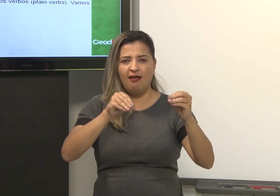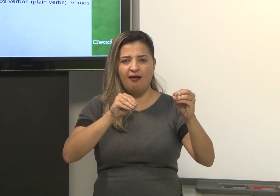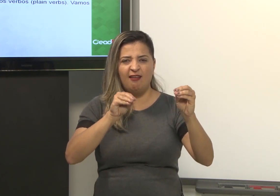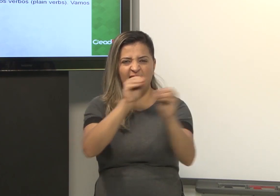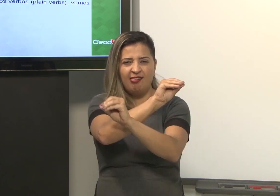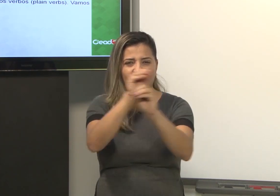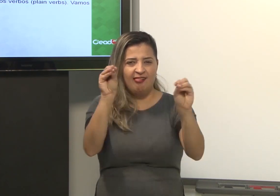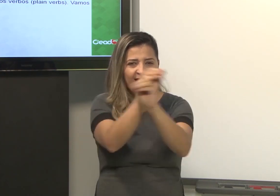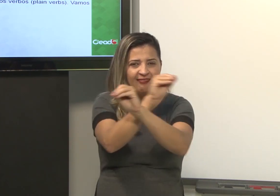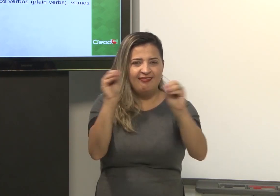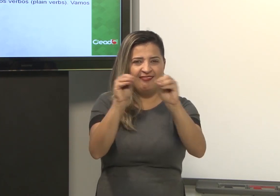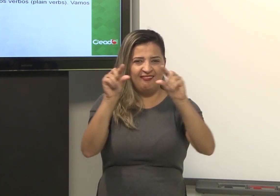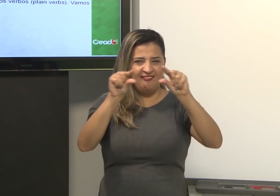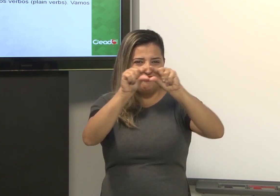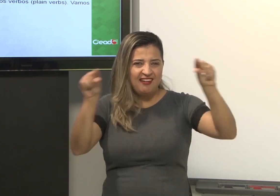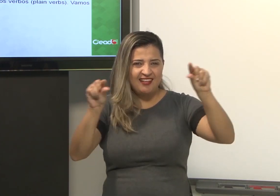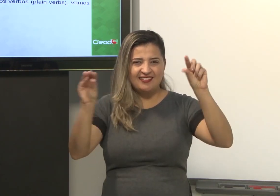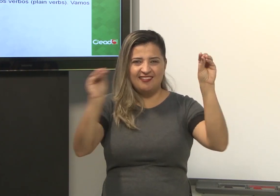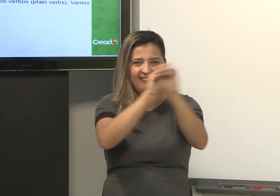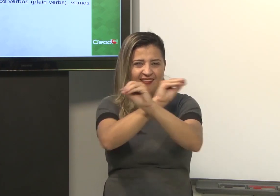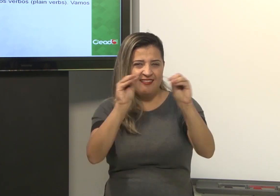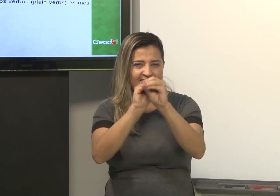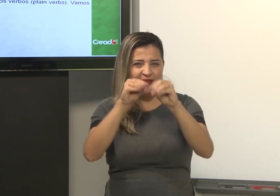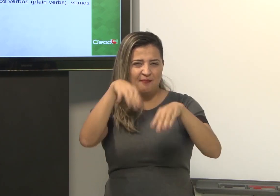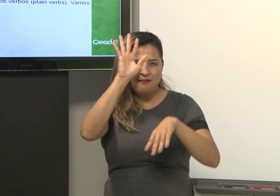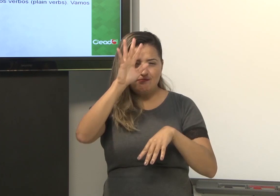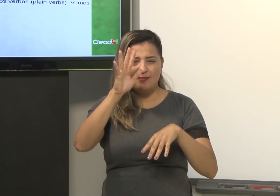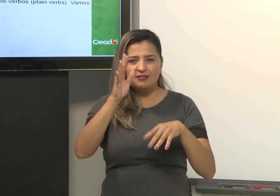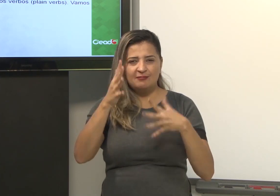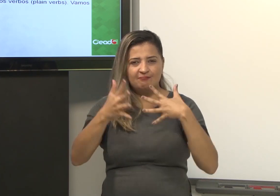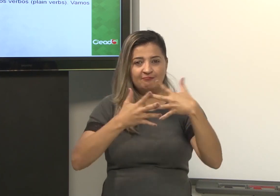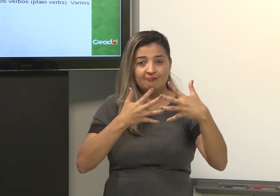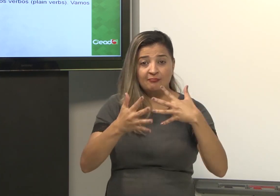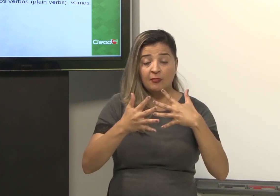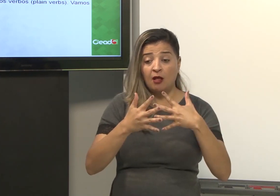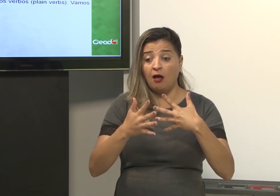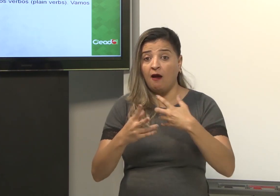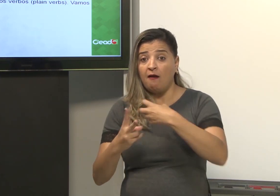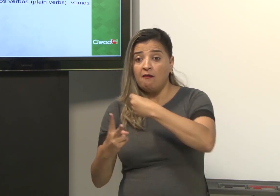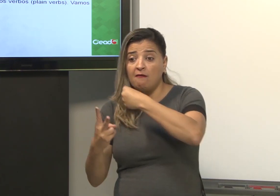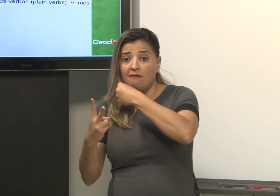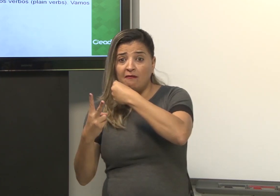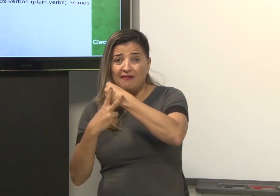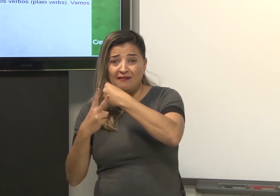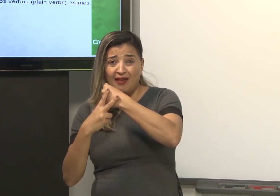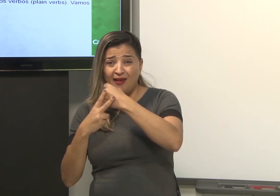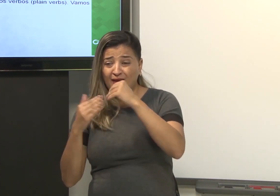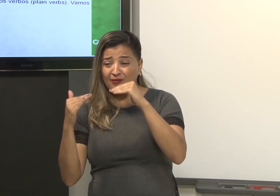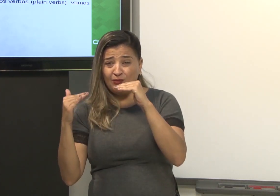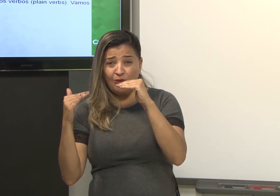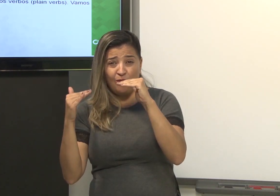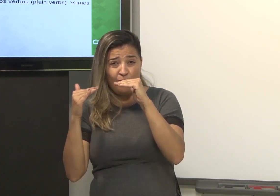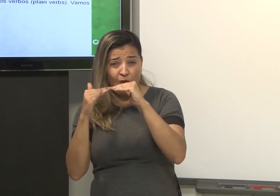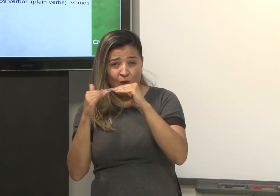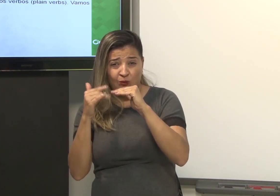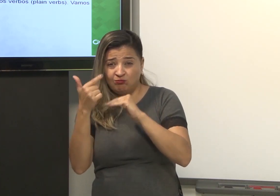alterados dentro da frase, mudados de lugar e são mais flexíveis. E os verbos sem concordância,